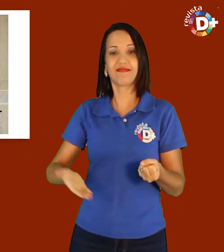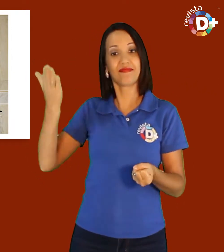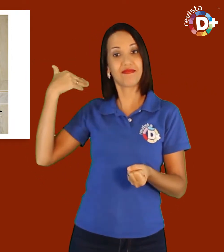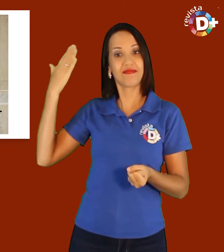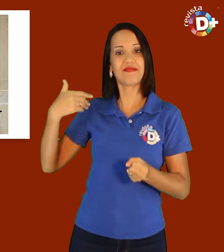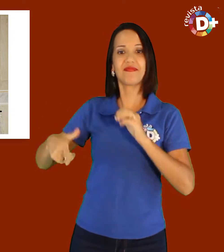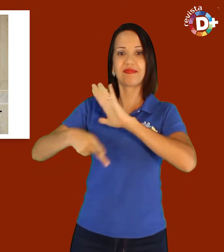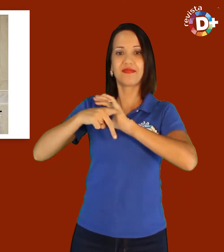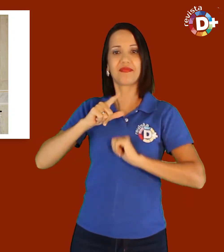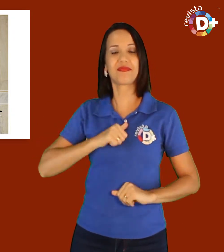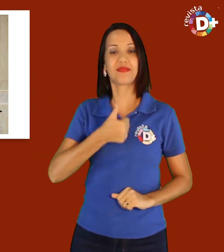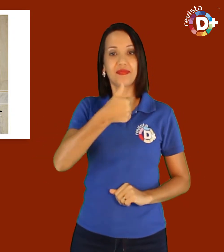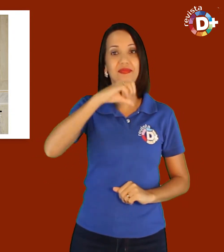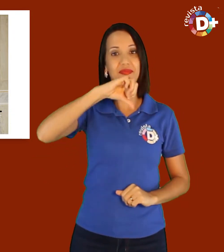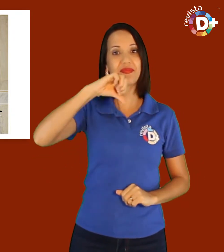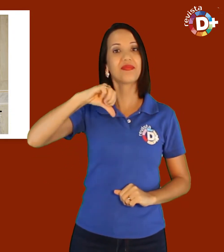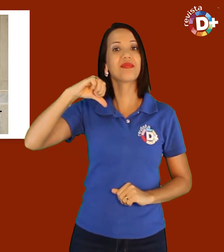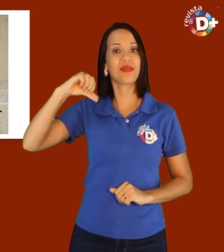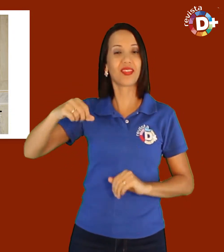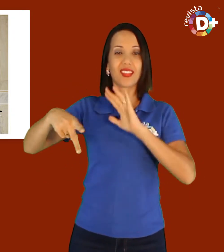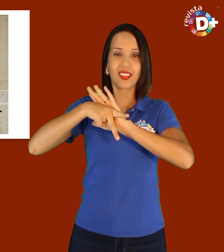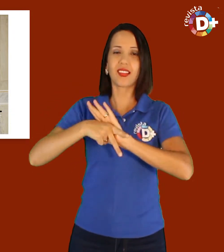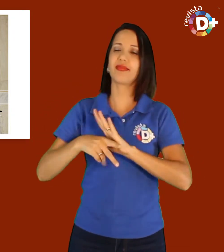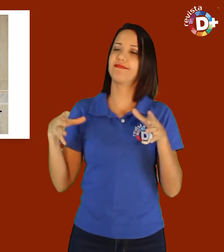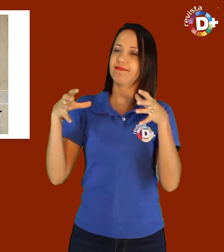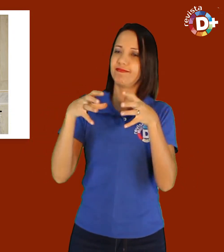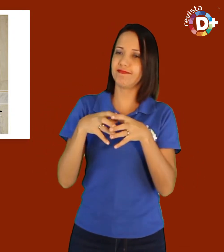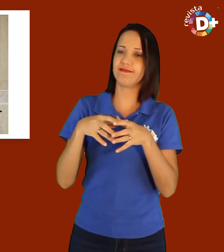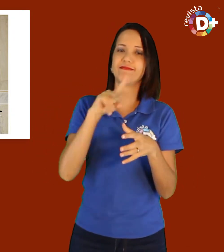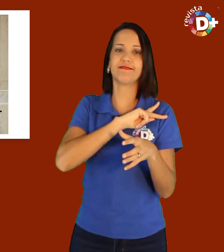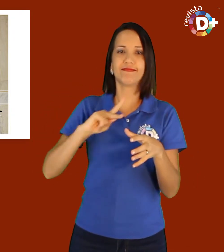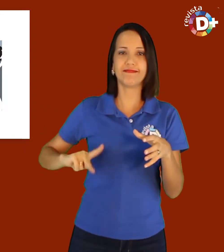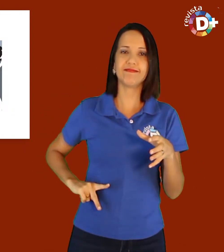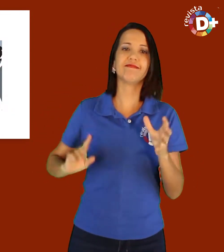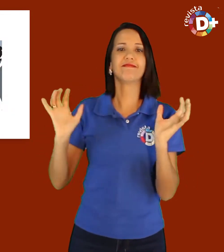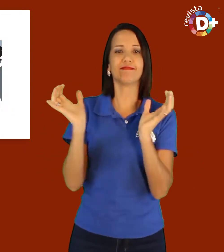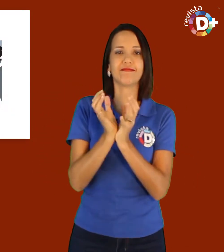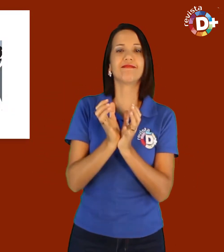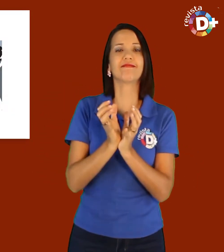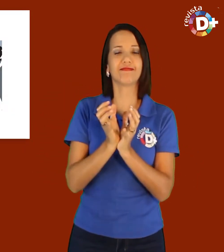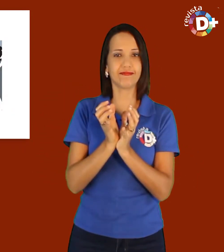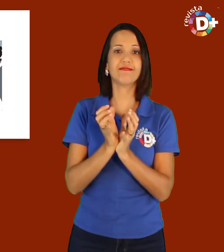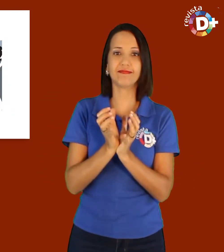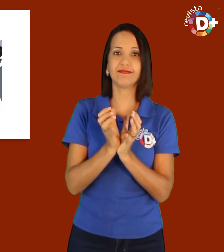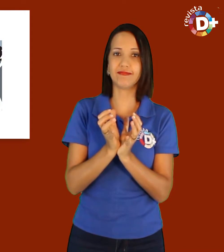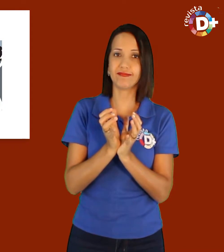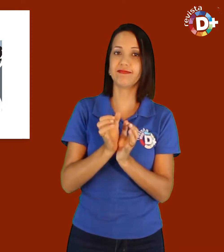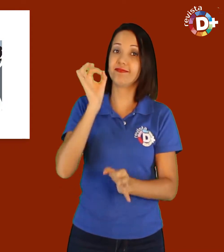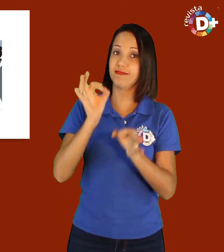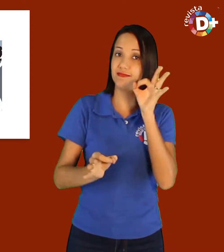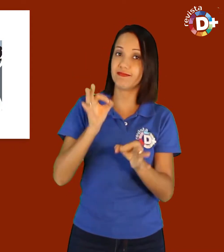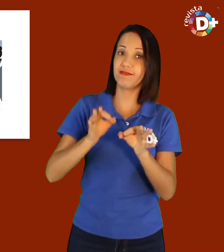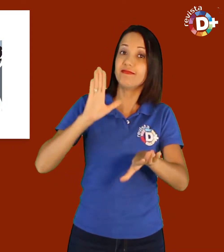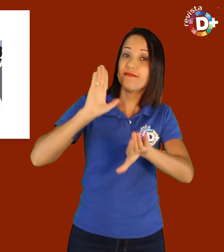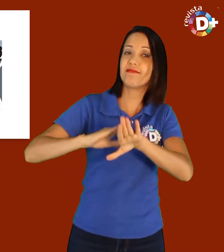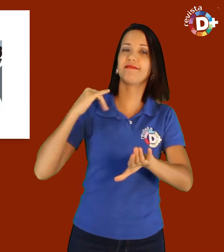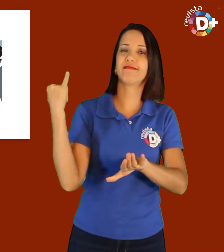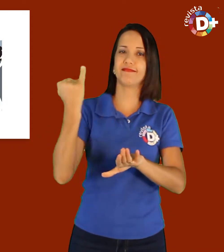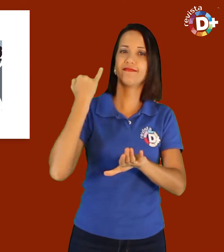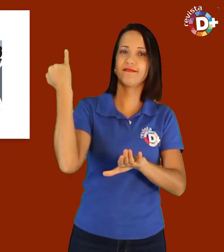importantes, em 1999, cheguei a presidir a Comissão de Constituição e Justiça, CCJ, que é a mais